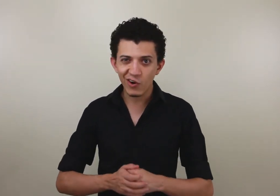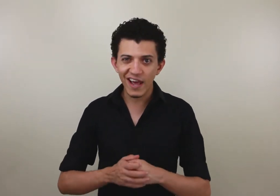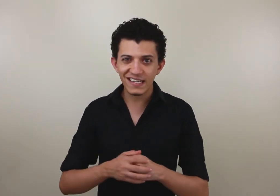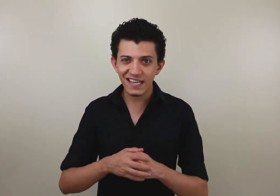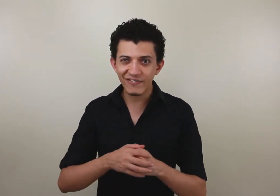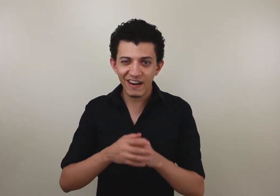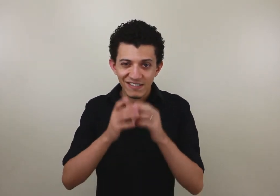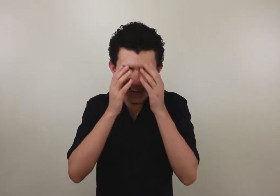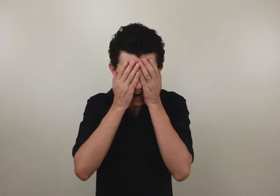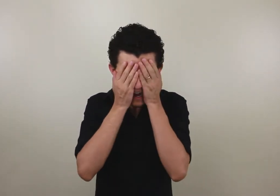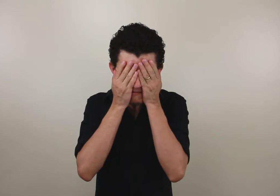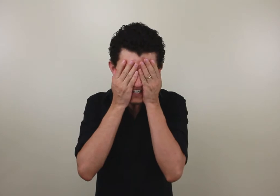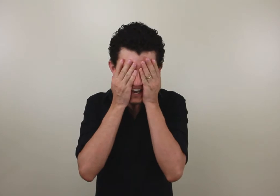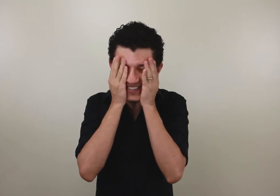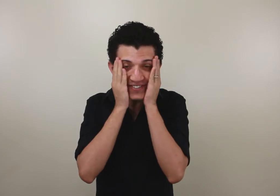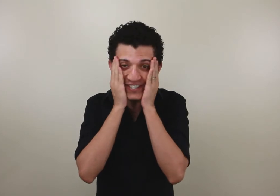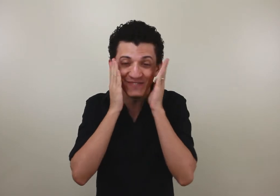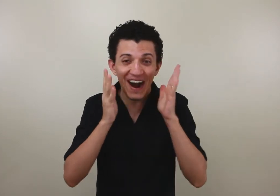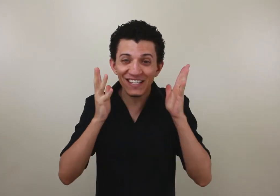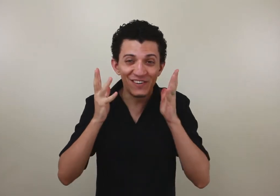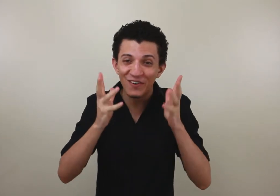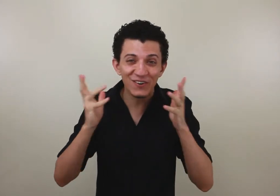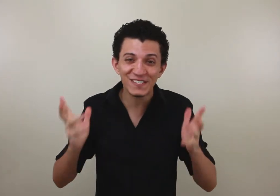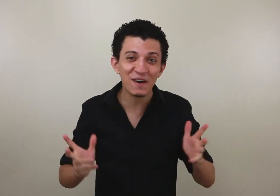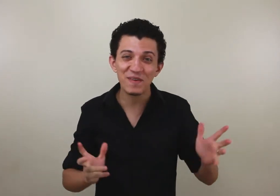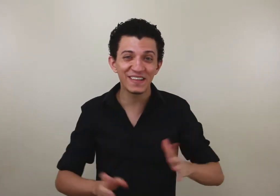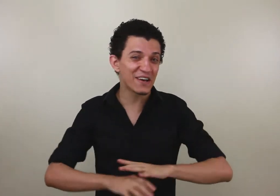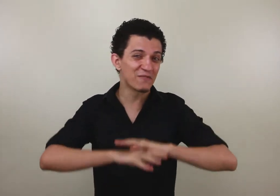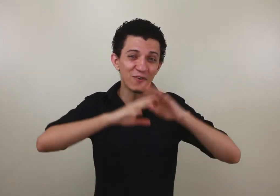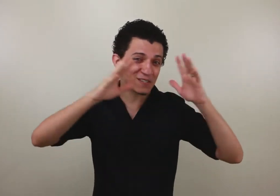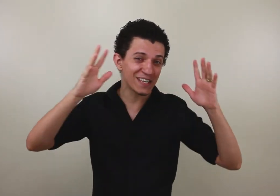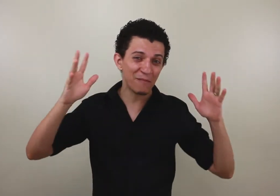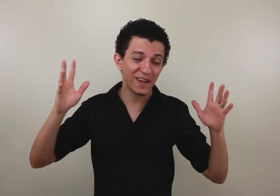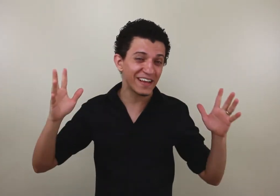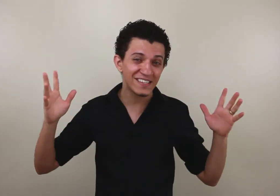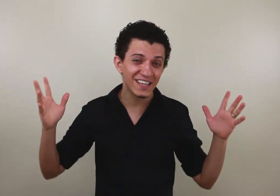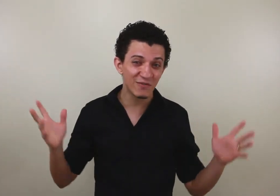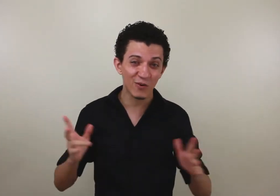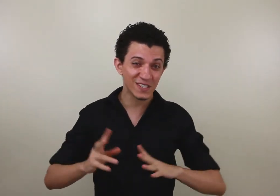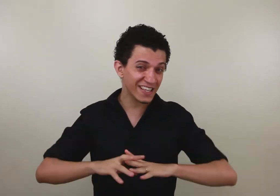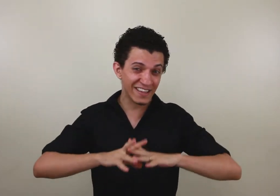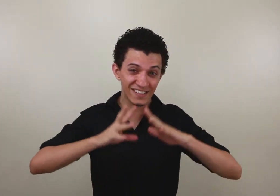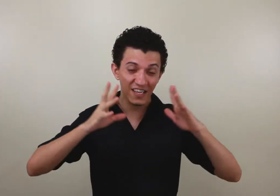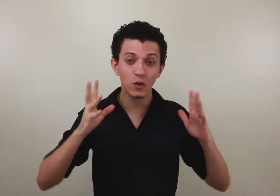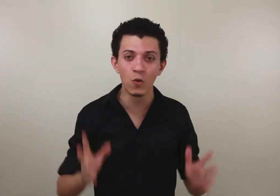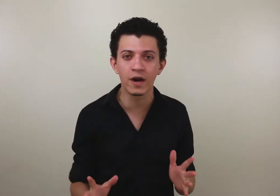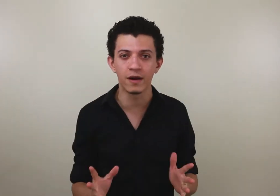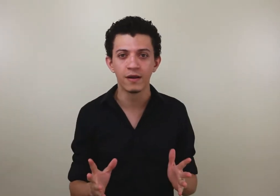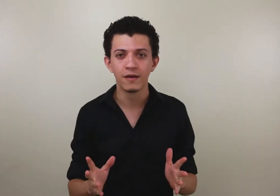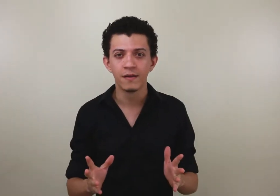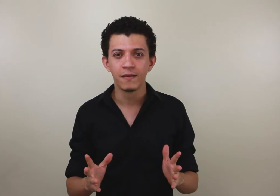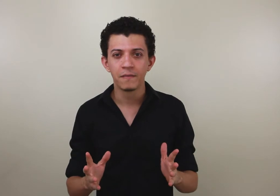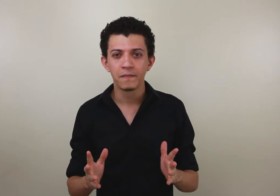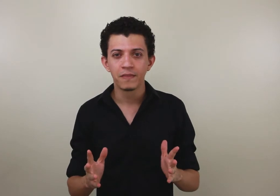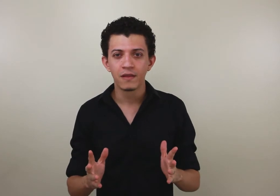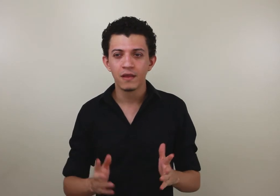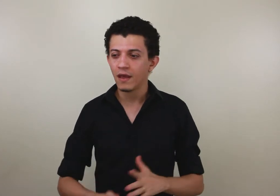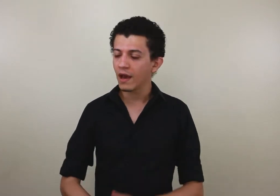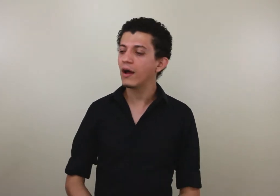colegas ali que falavam assim, caramba, isso aqui é muito difícil demais, eu não vou conseguir aprender, eu não vou conseguir aprender isso aqui, eu não vou conseguir entender isso aqui nunca. Eu